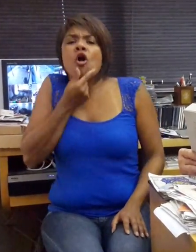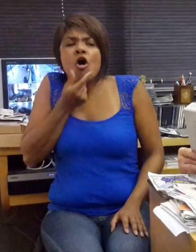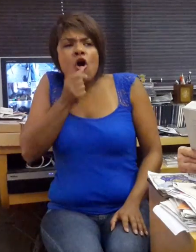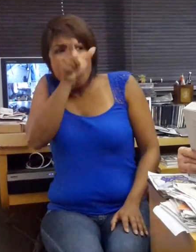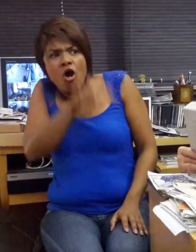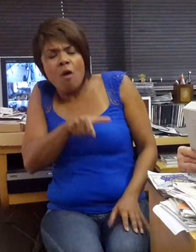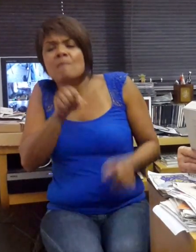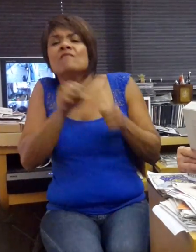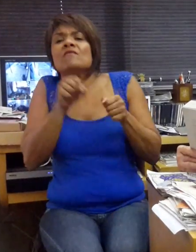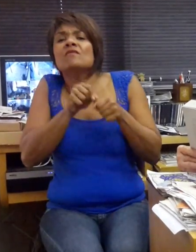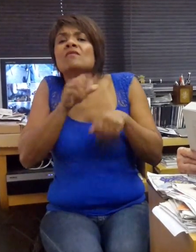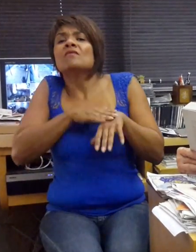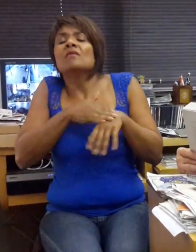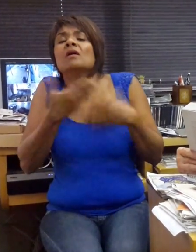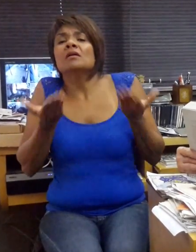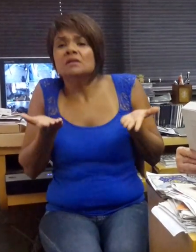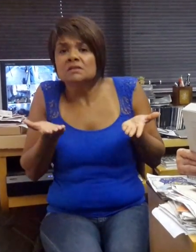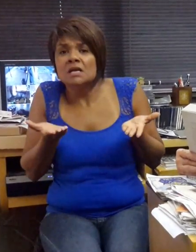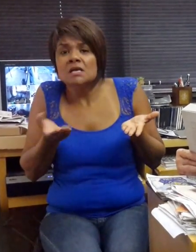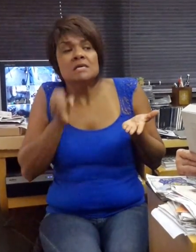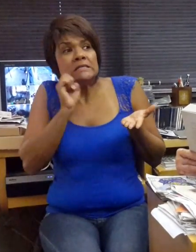tornasse realmente um marginal?